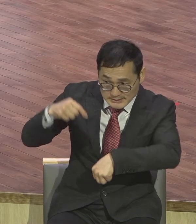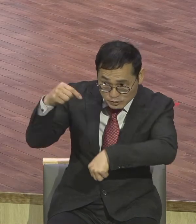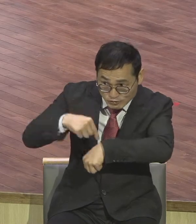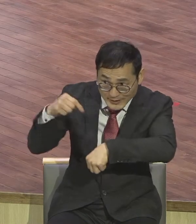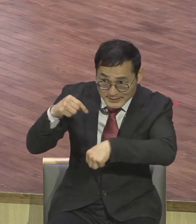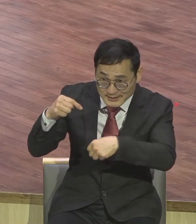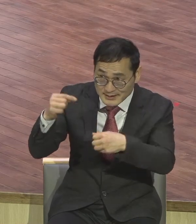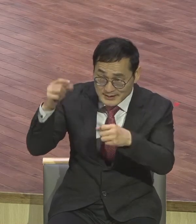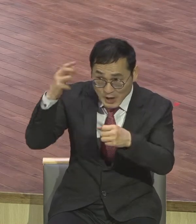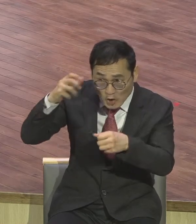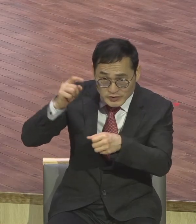저런 시간표에 지금